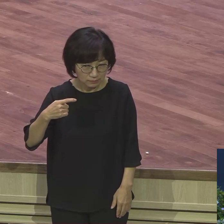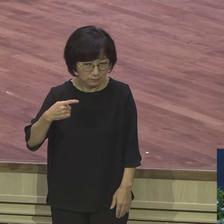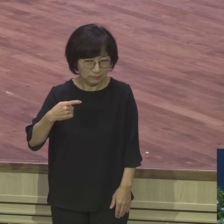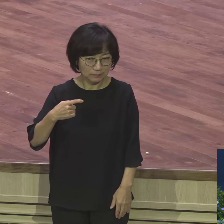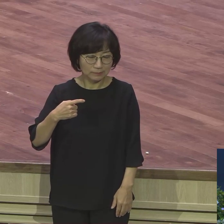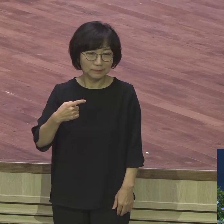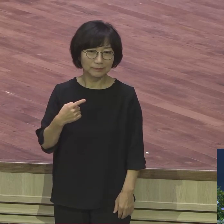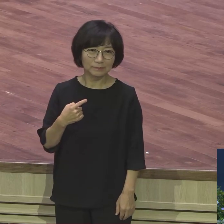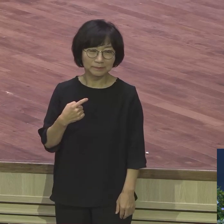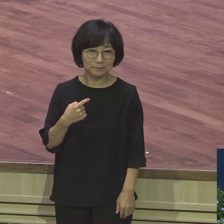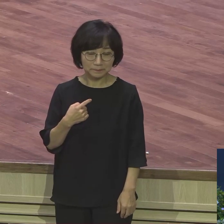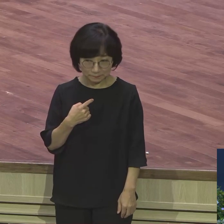그렇습니까